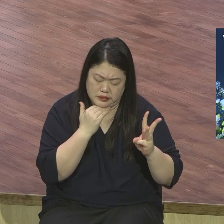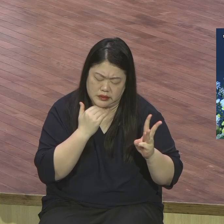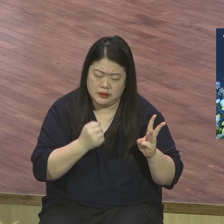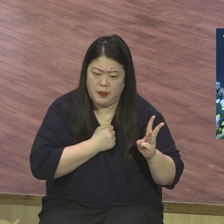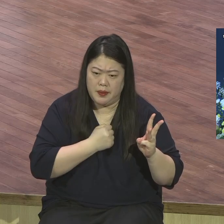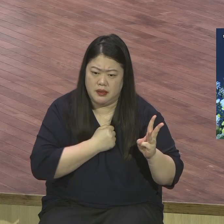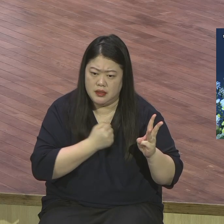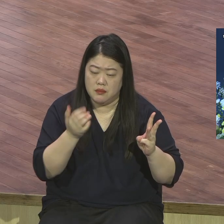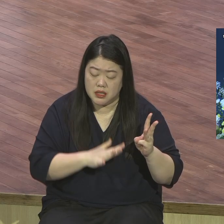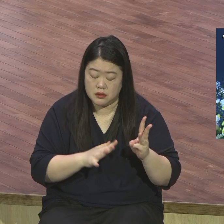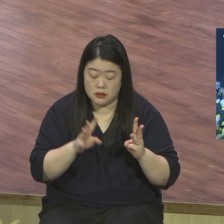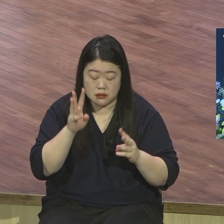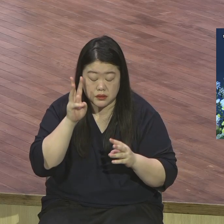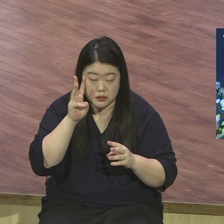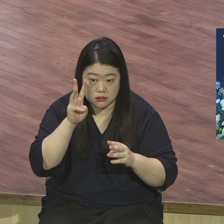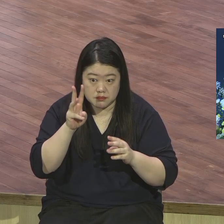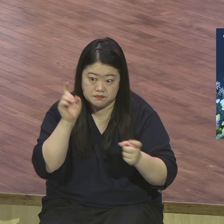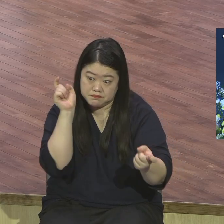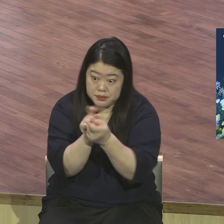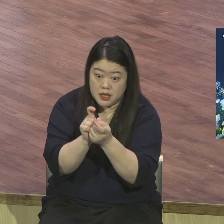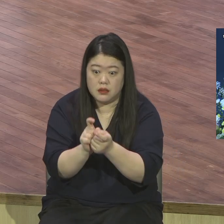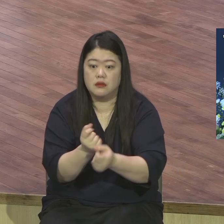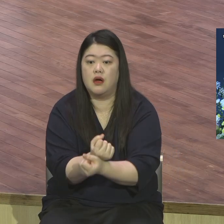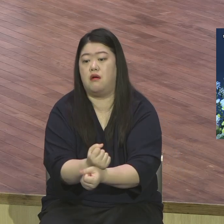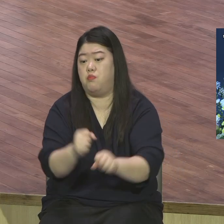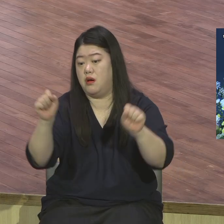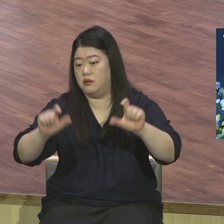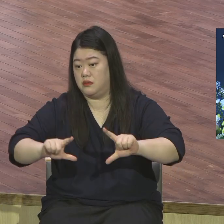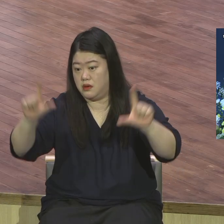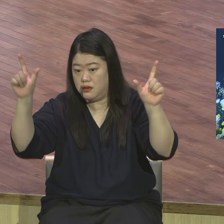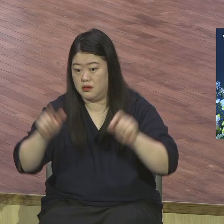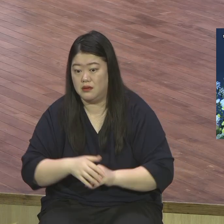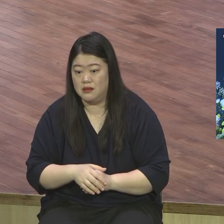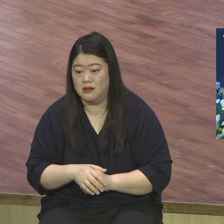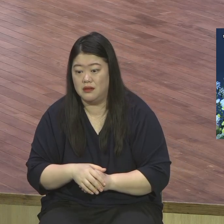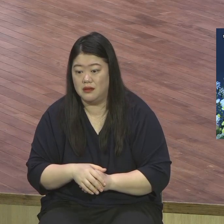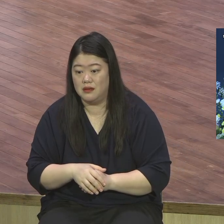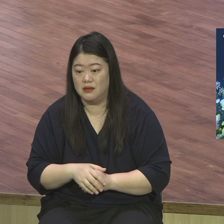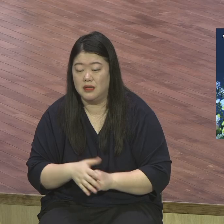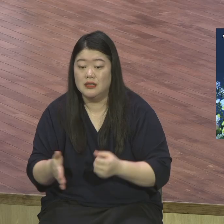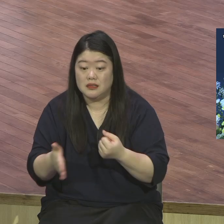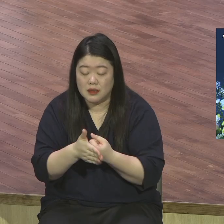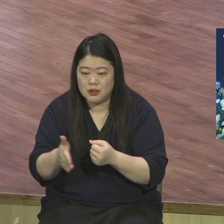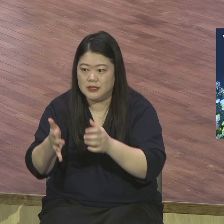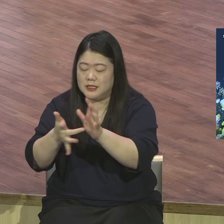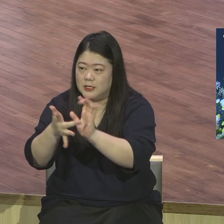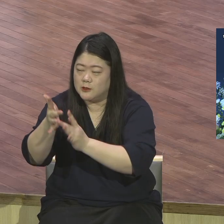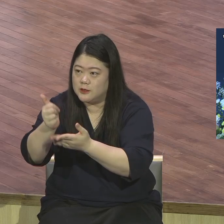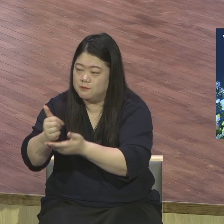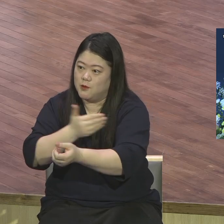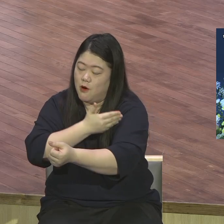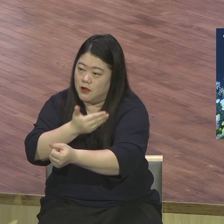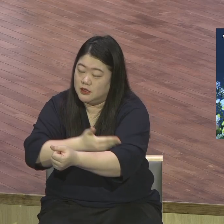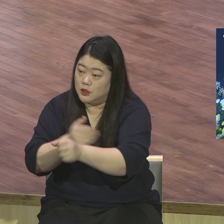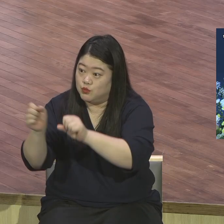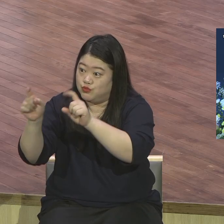영계 모든 신도들 예수의 시도에 절대의 권능을 힘입어서 날마다 독수리